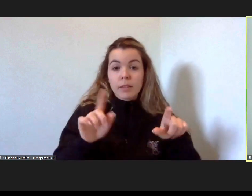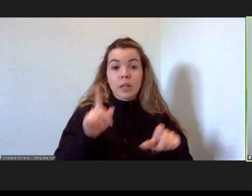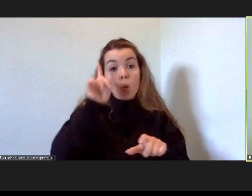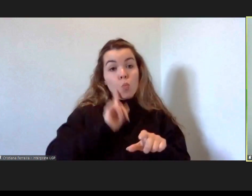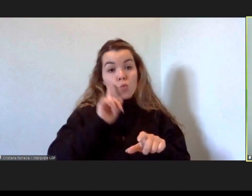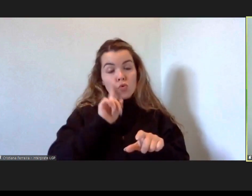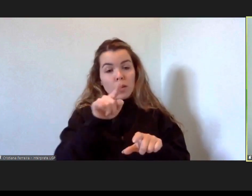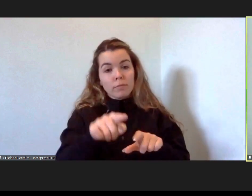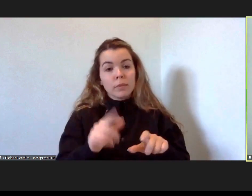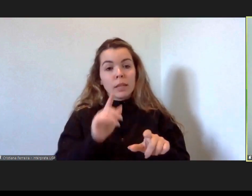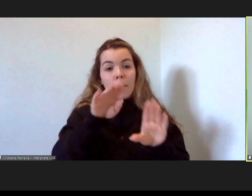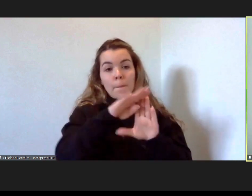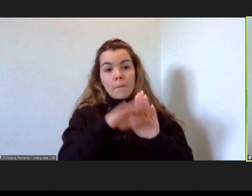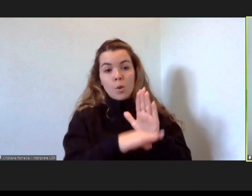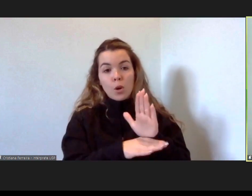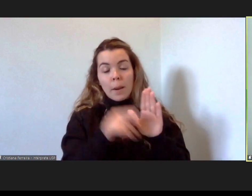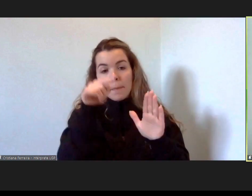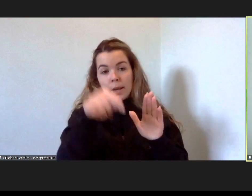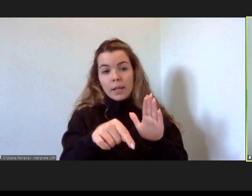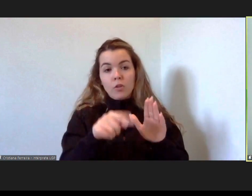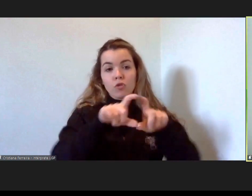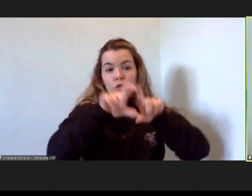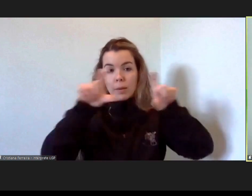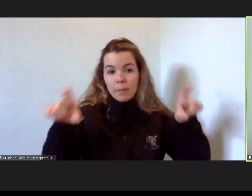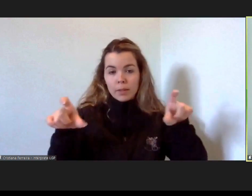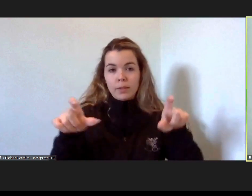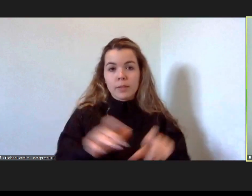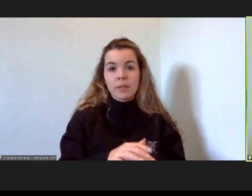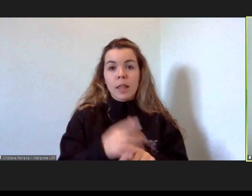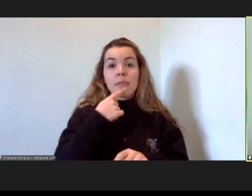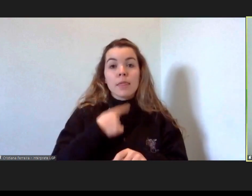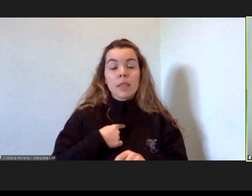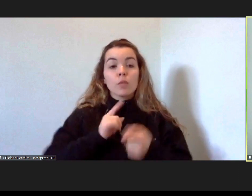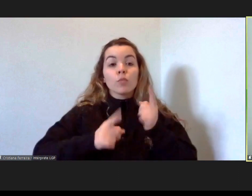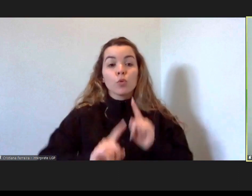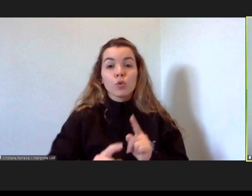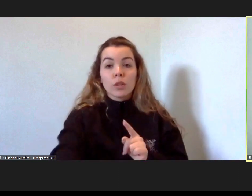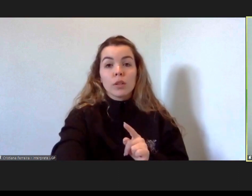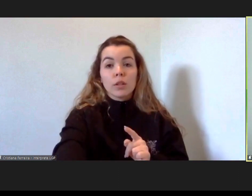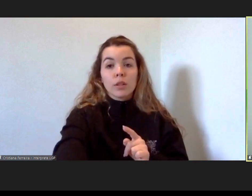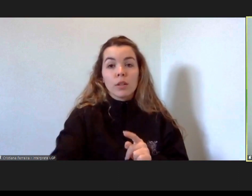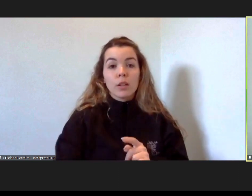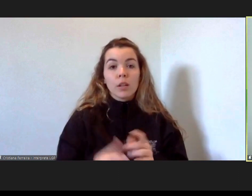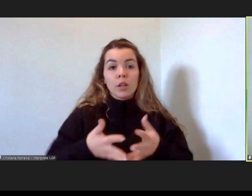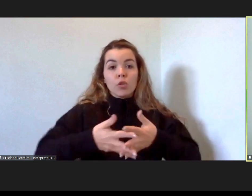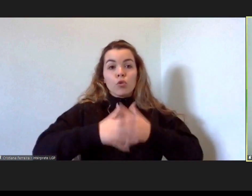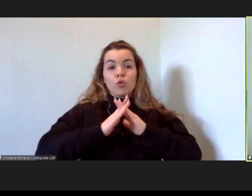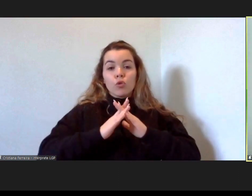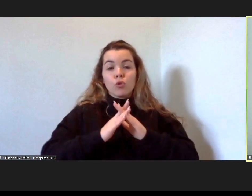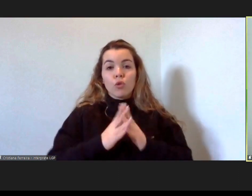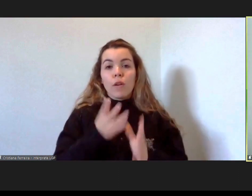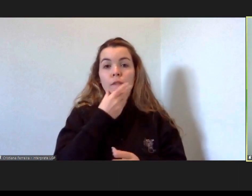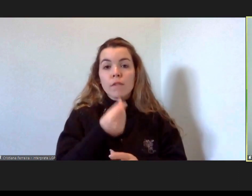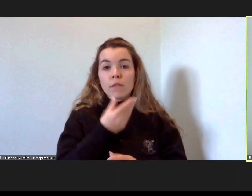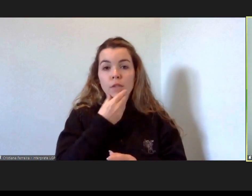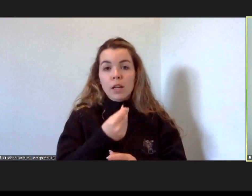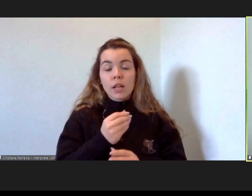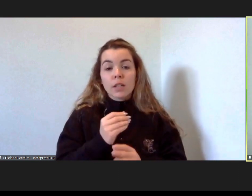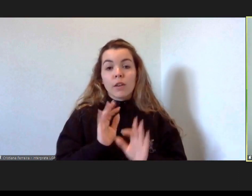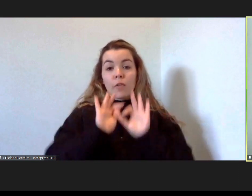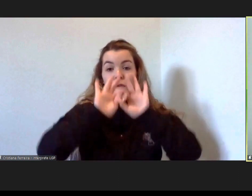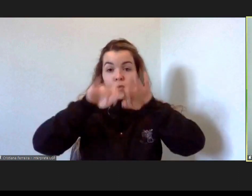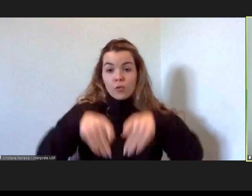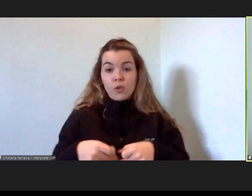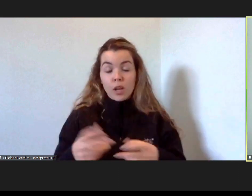programa de colegiamento empresarial que me diz que as velhas estruturas caem e as